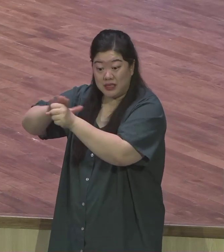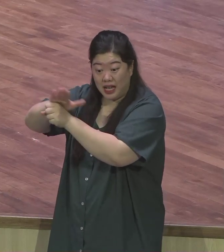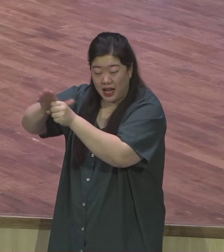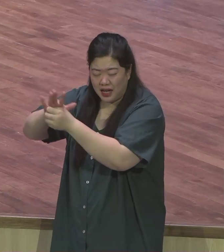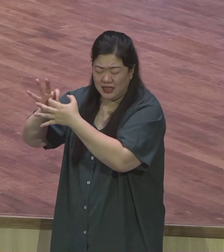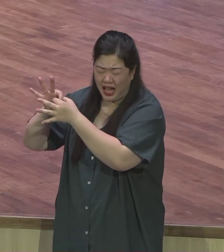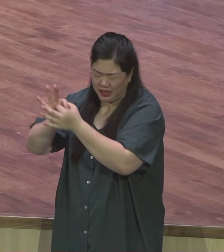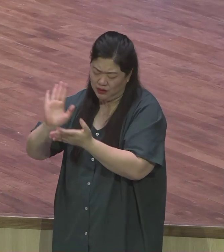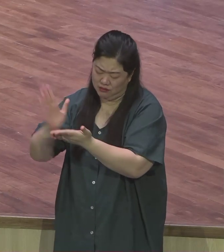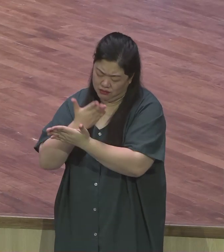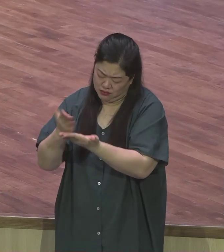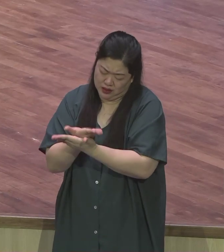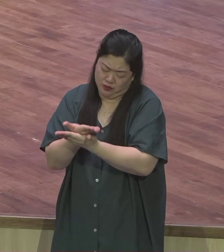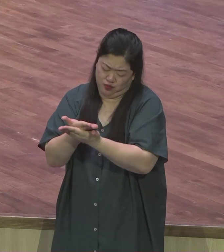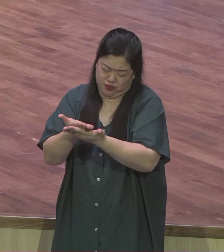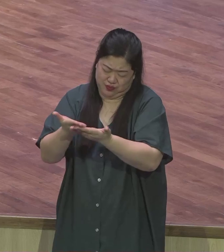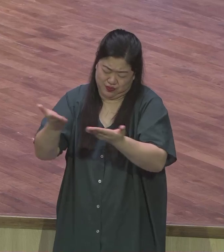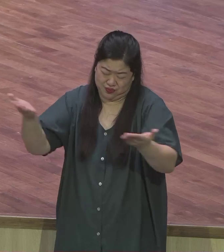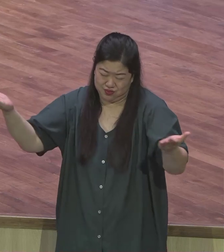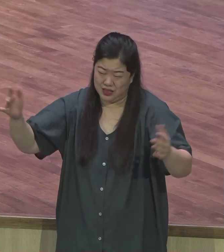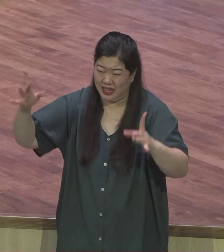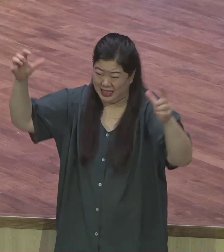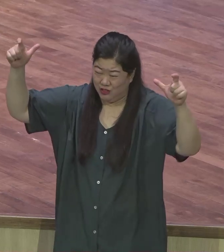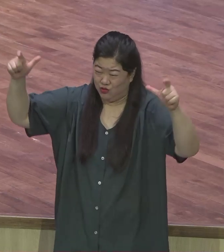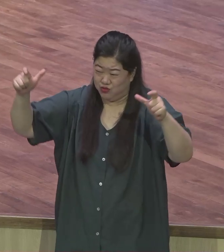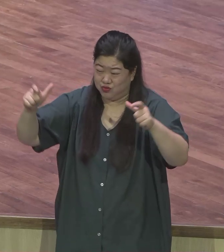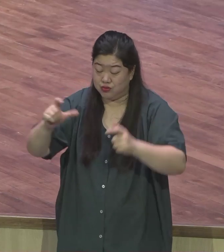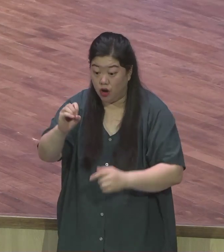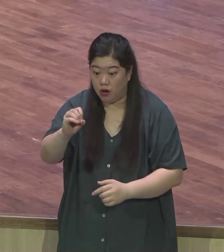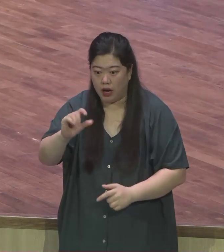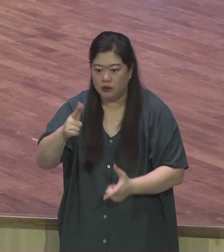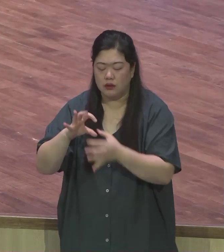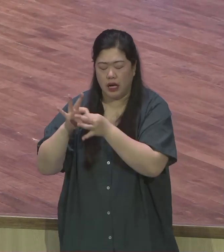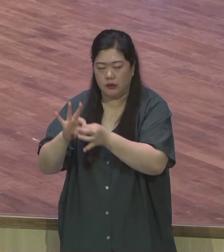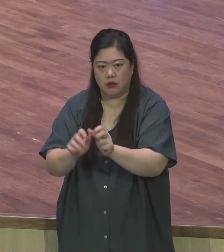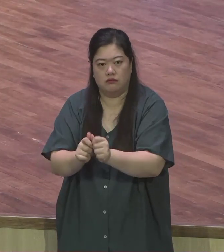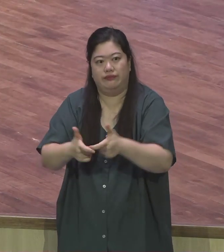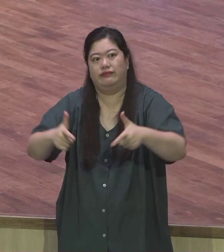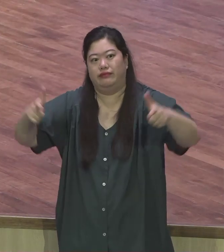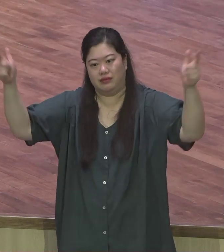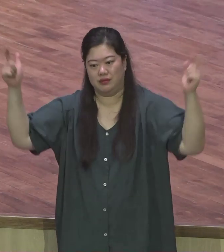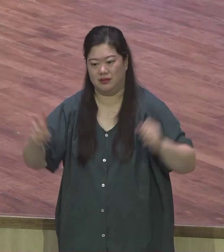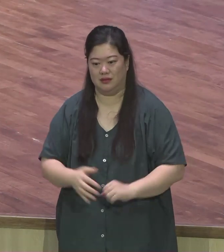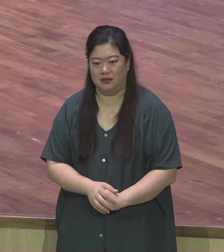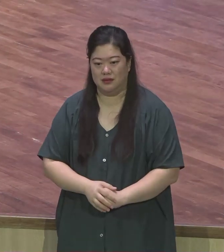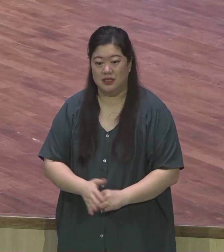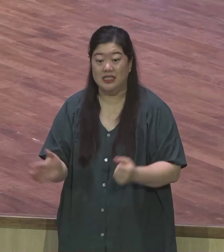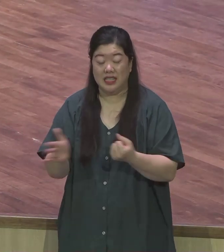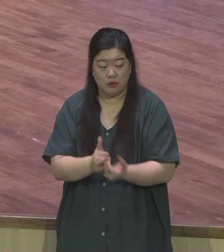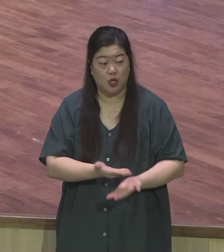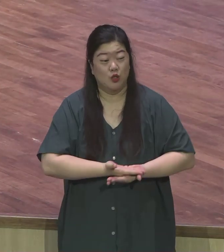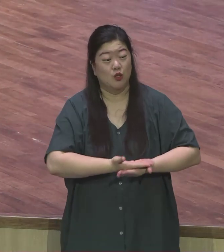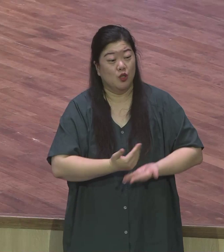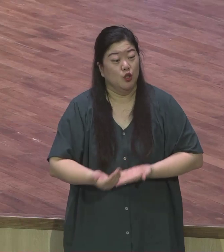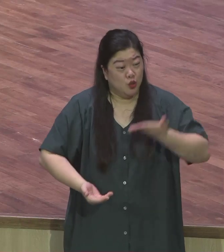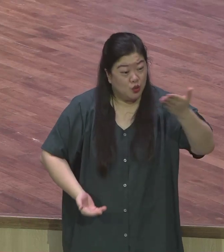정말 무한대의 풍성한 응답이 따라올 줄 믿습니다 그래서 주라 그리하면 너에게 줄 것이오 곧 후이 되어